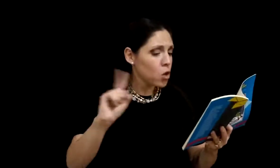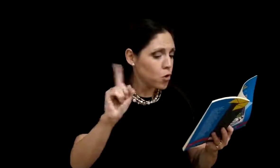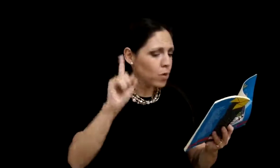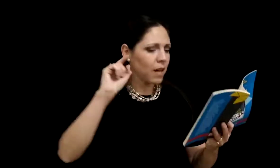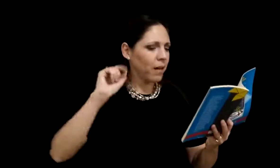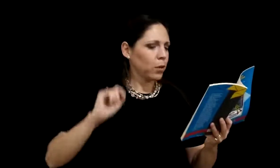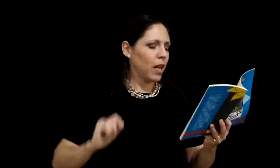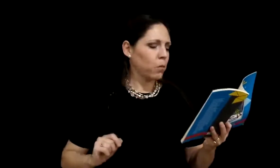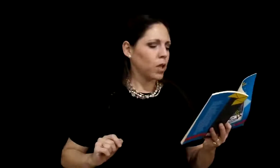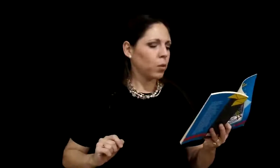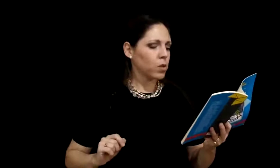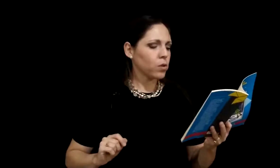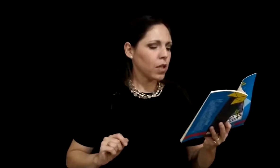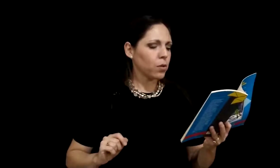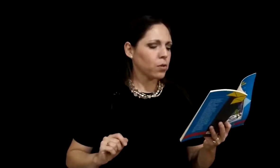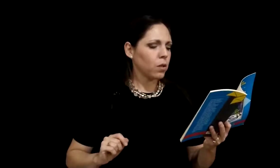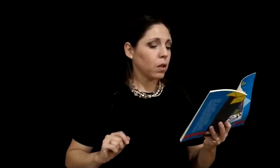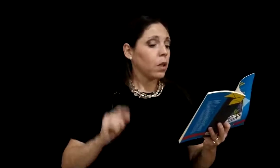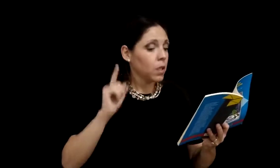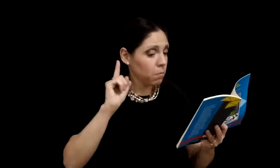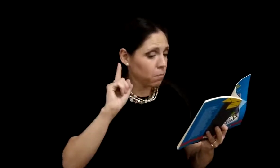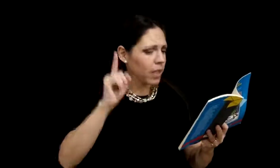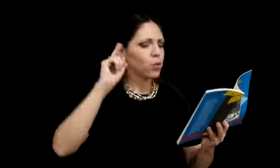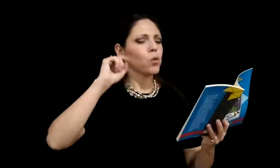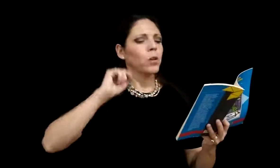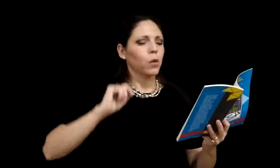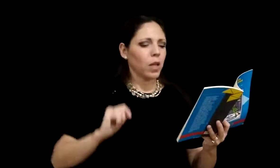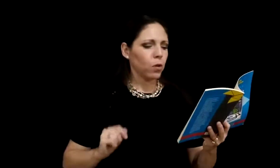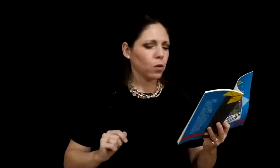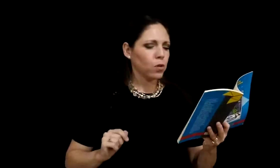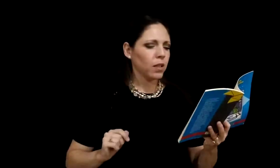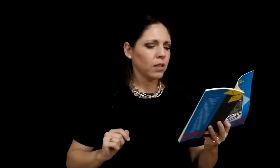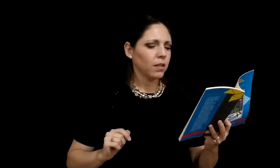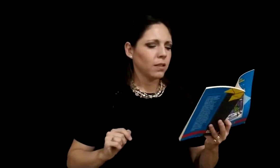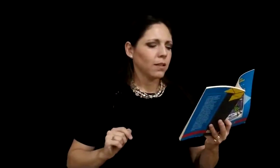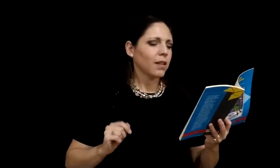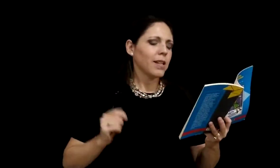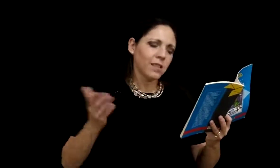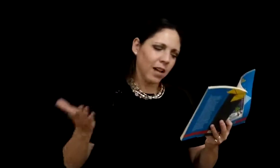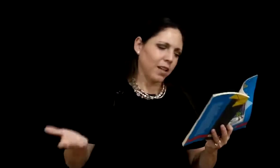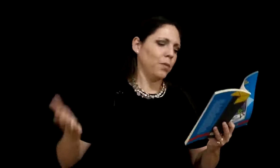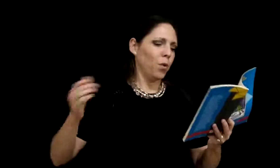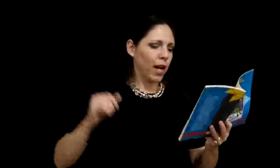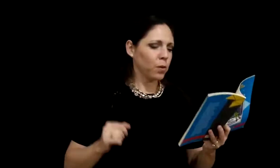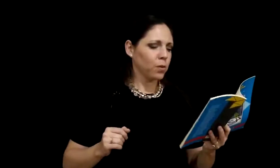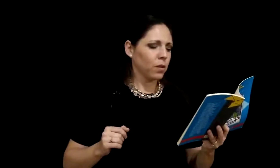nunca abandonamos a nuestros hijos, y menos cuando reconocen que están equivocados.